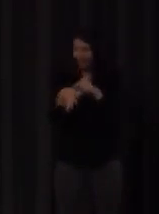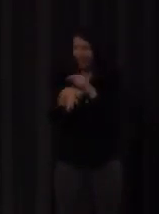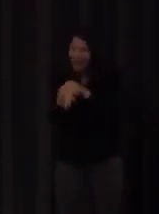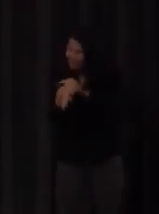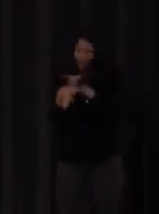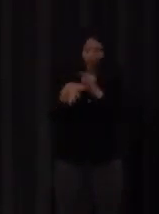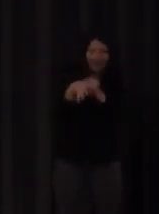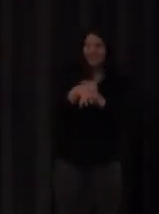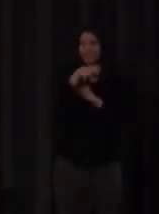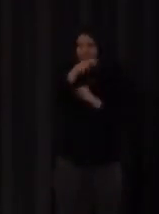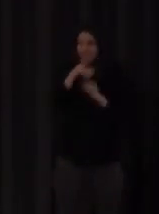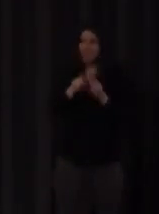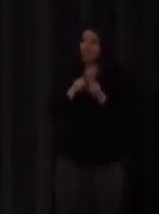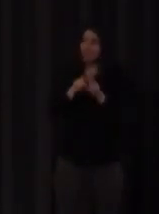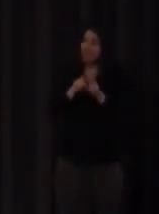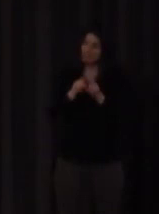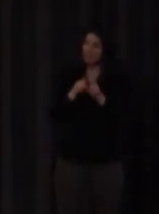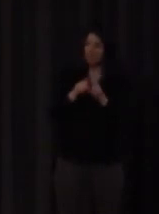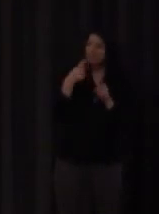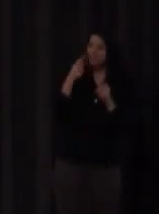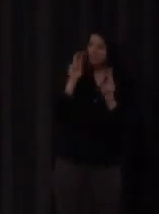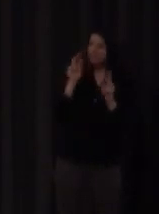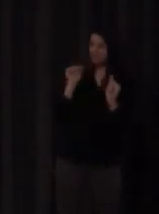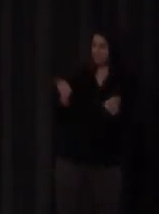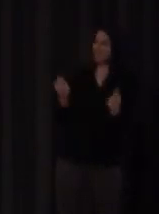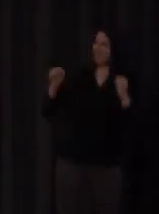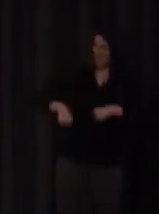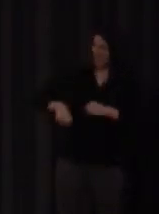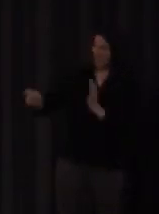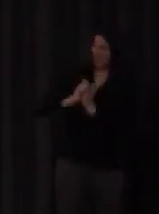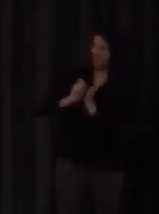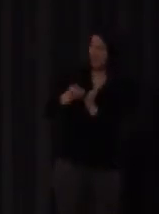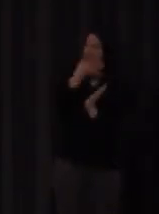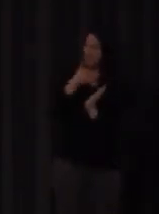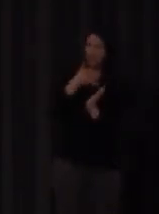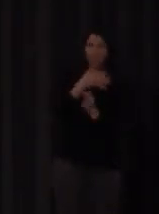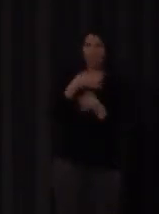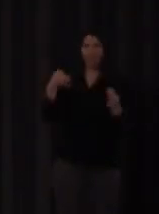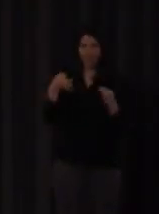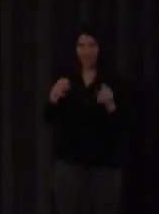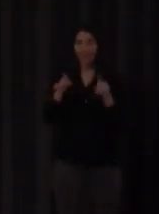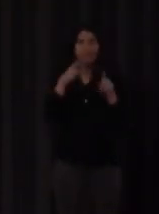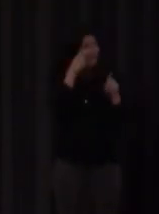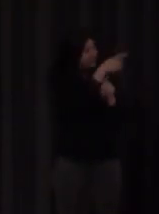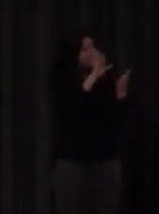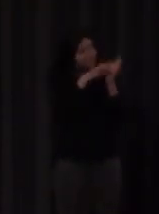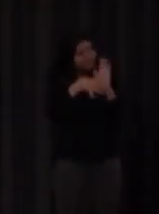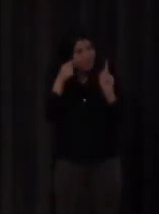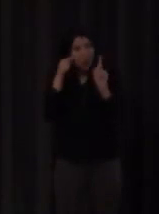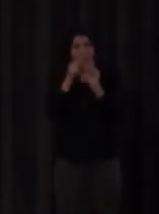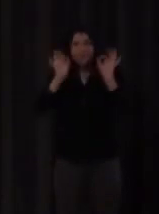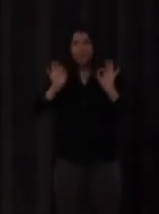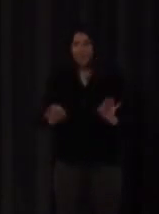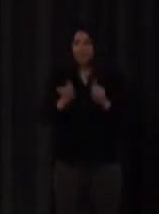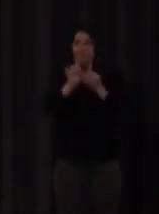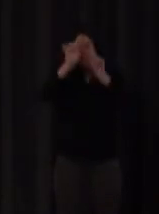mueve y entonces digo ahí mira ole que bien ese es mi signo bueno pues para cosas como esas sirve ¿no? y para dar reflexiones que hasta la